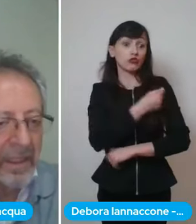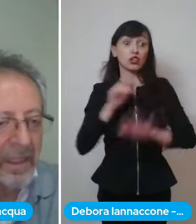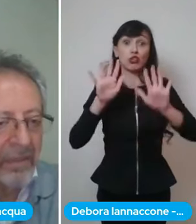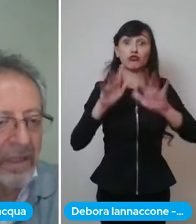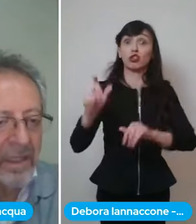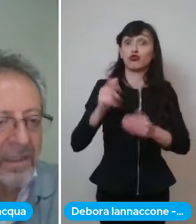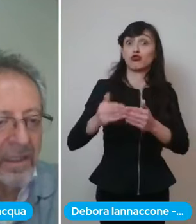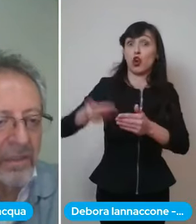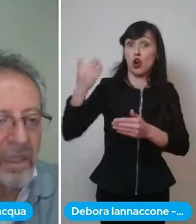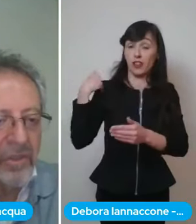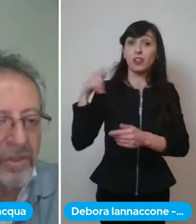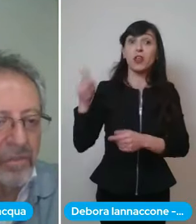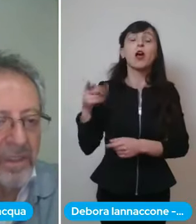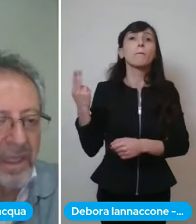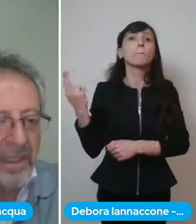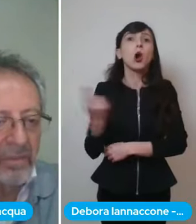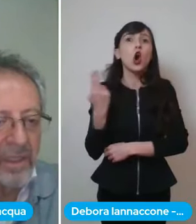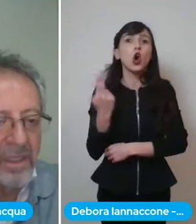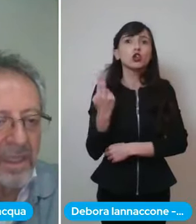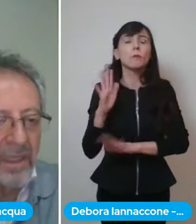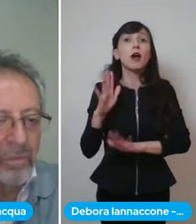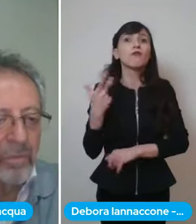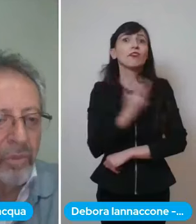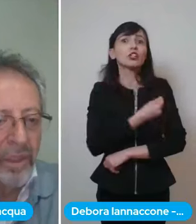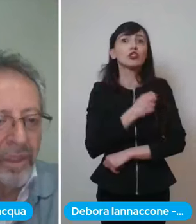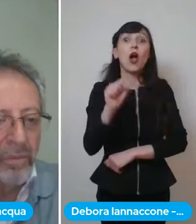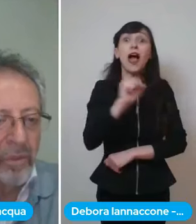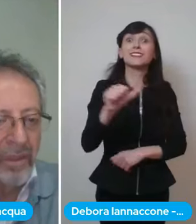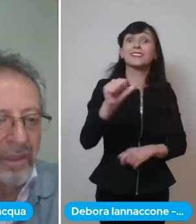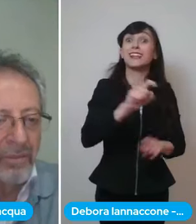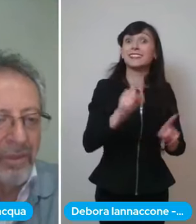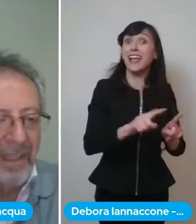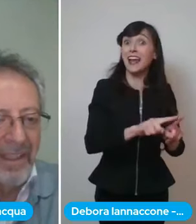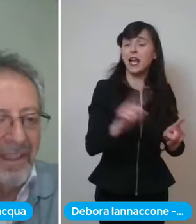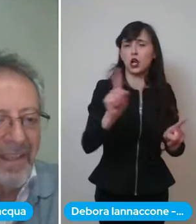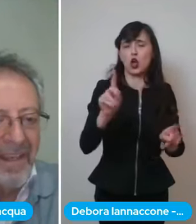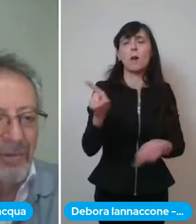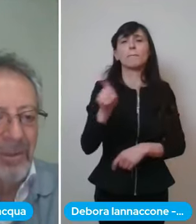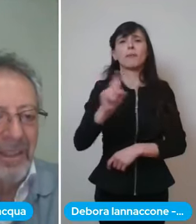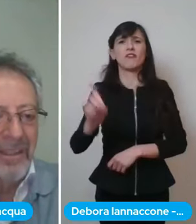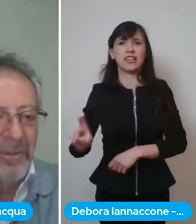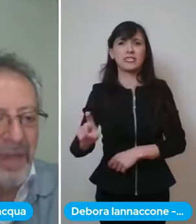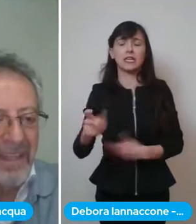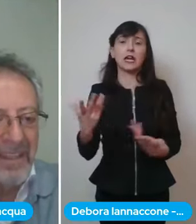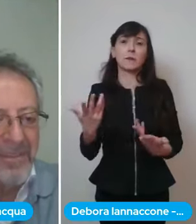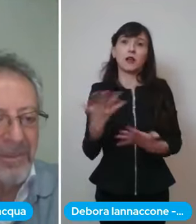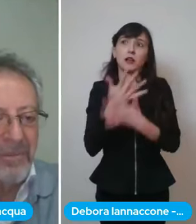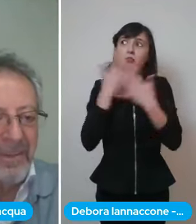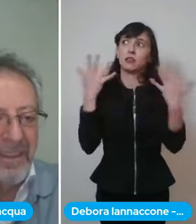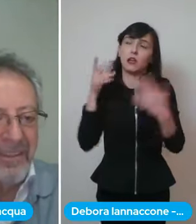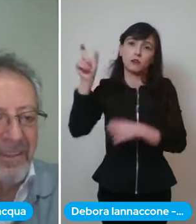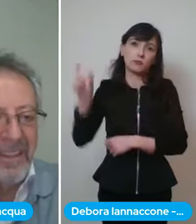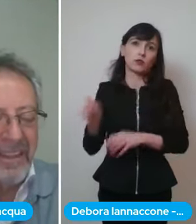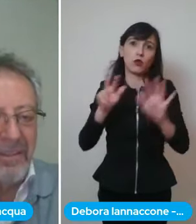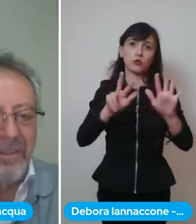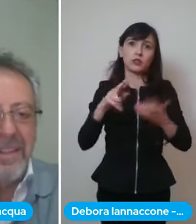strazene che era Pfizer ma ci può stare che un'anziana può morire di morte naturale a 82 anni insomma quindi non è detto che